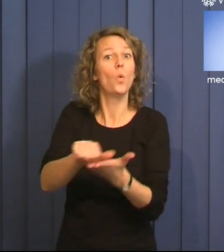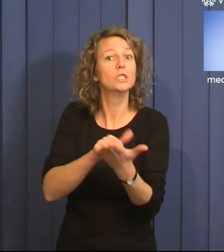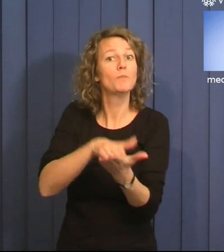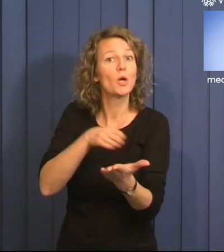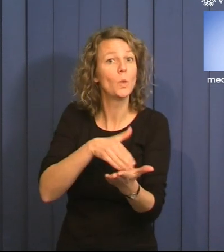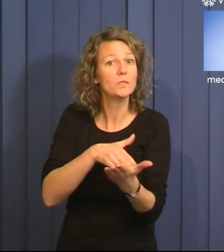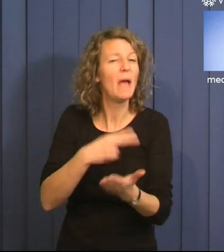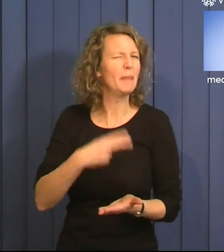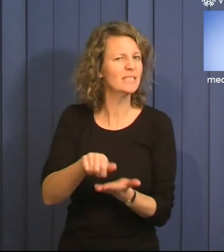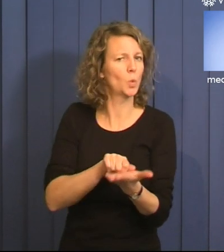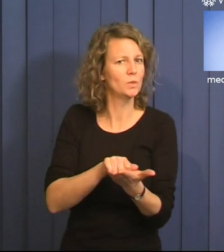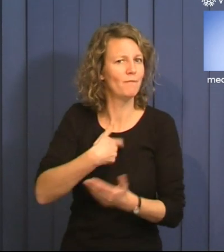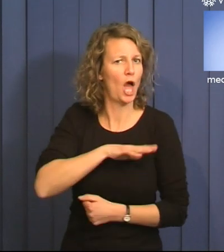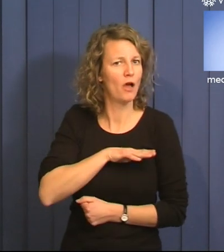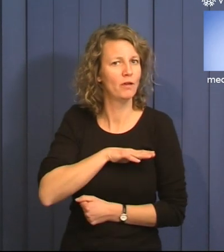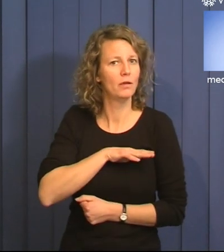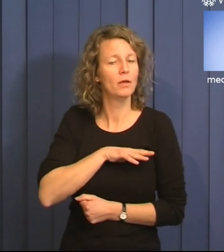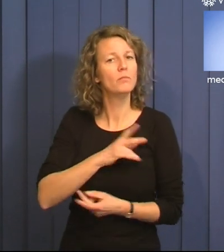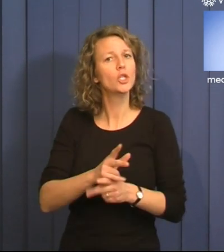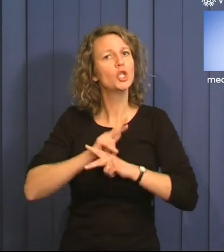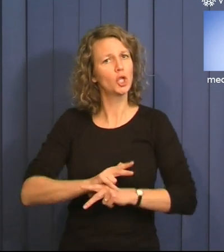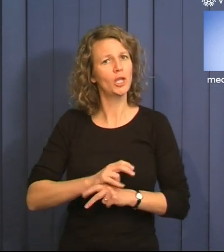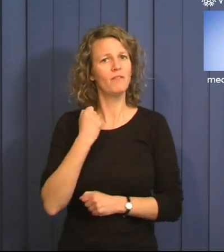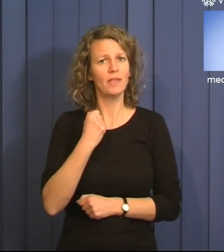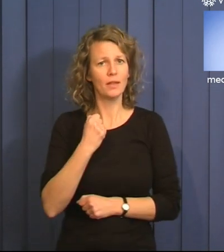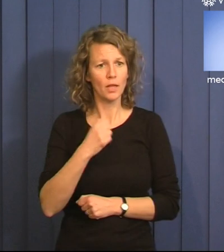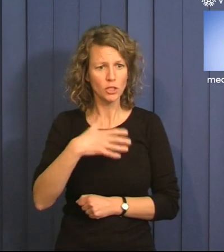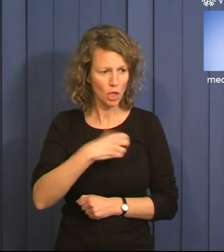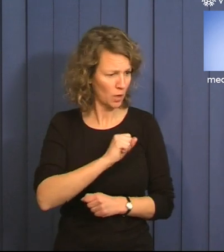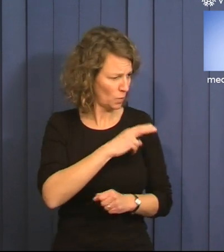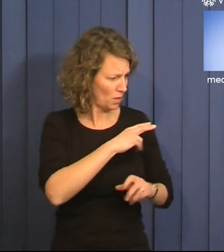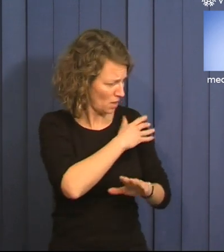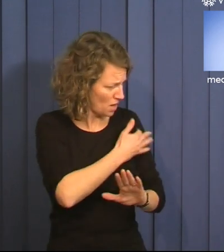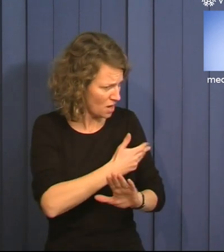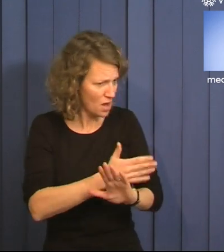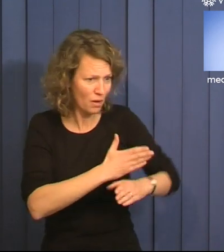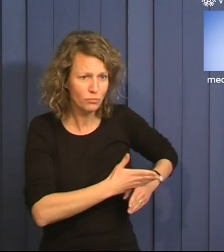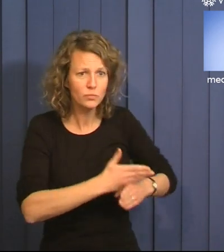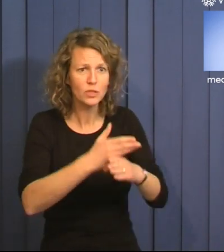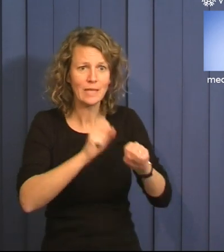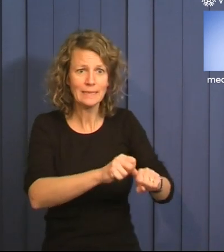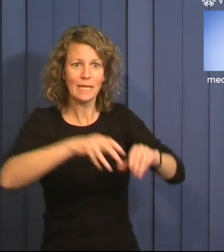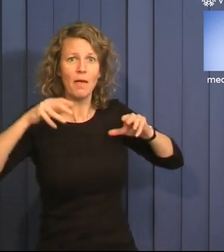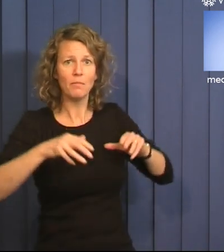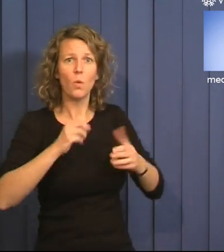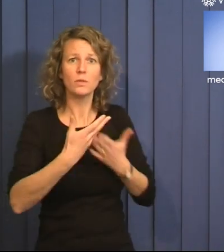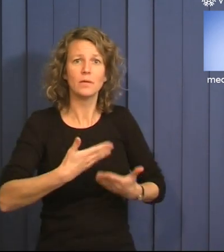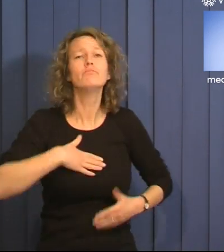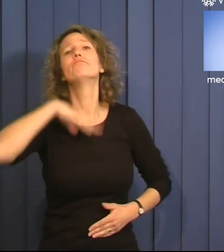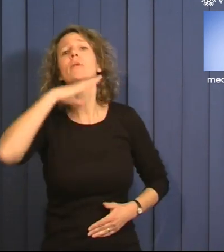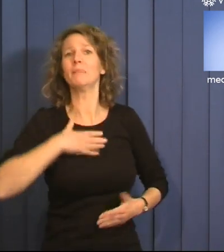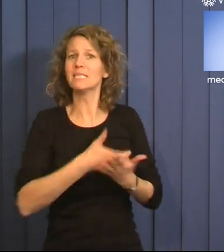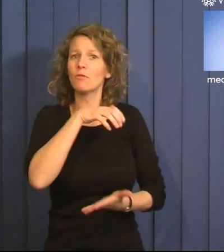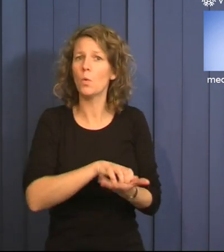Så trygghet var viktigt för mig. Skulle jag släppa allt jag hade byggt upp? Bara för att jag var less på min situation. I